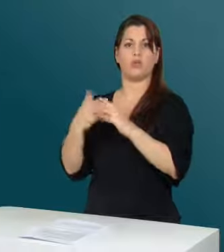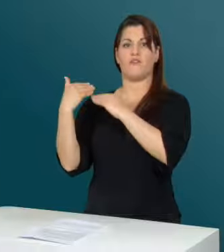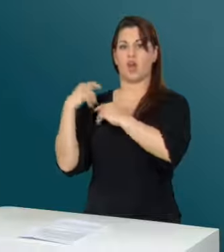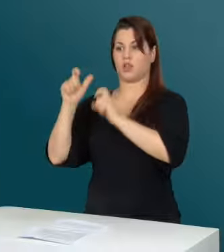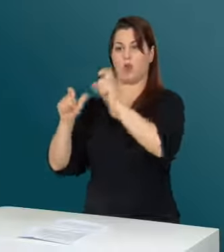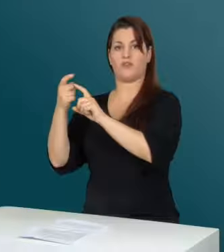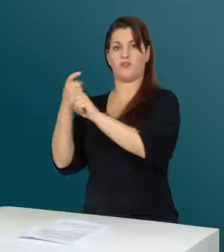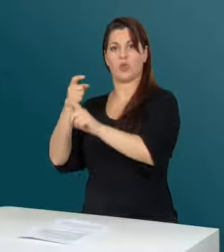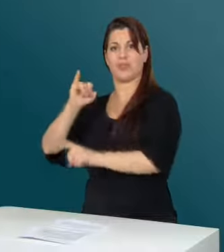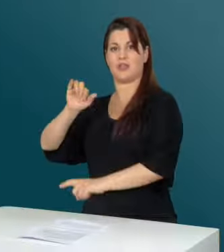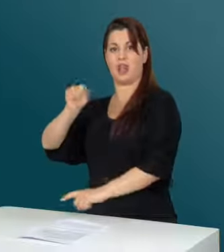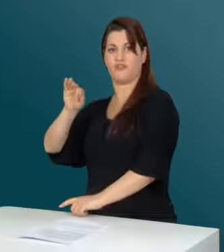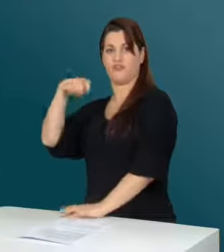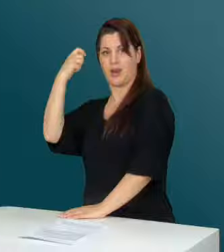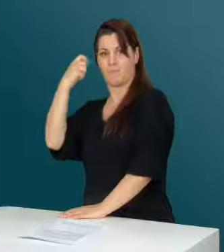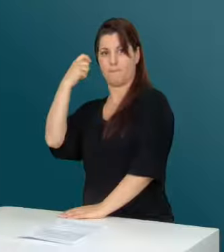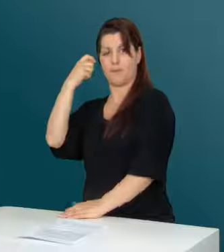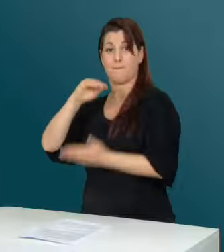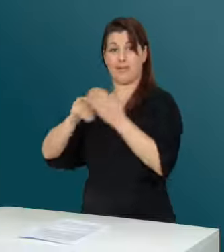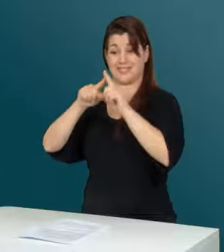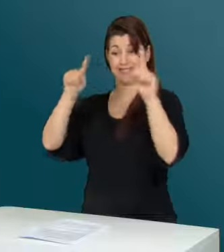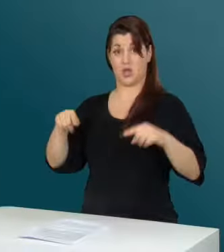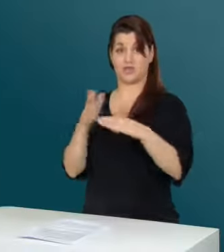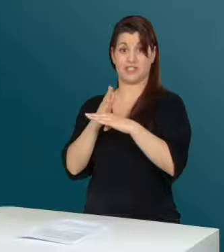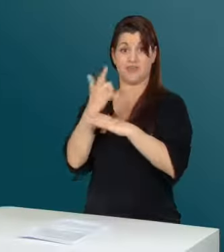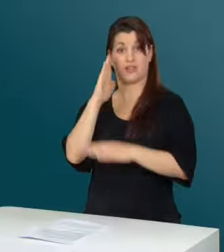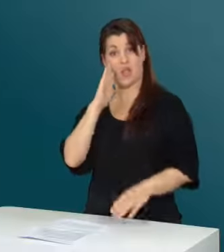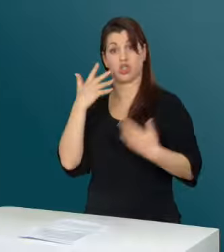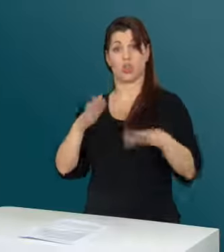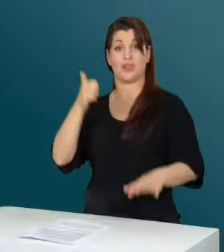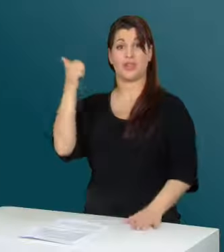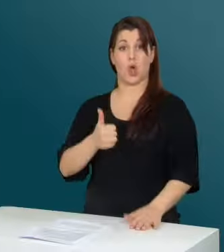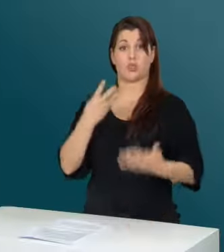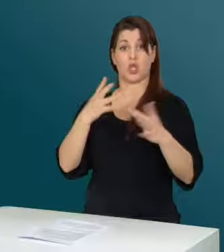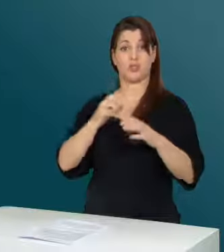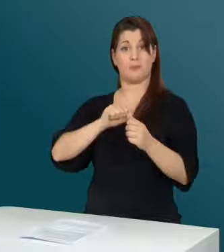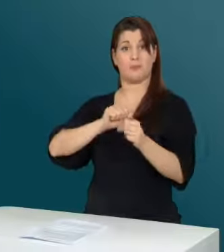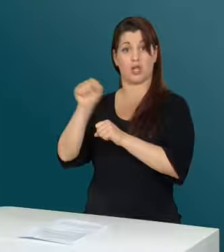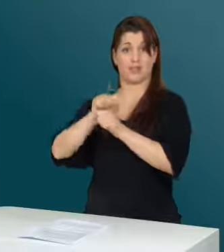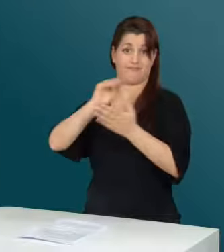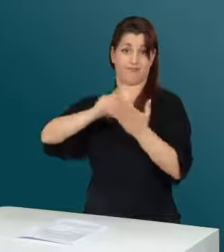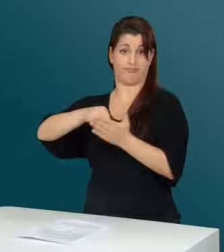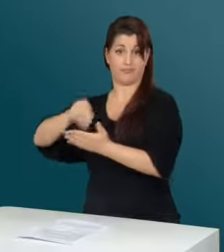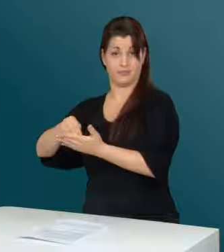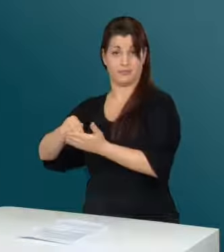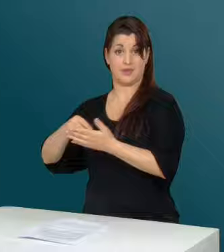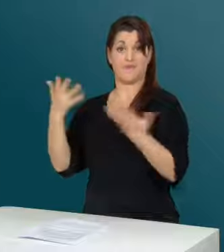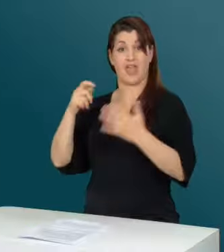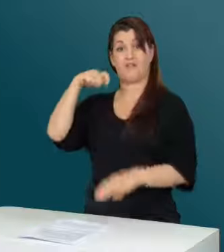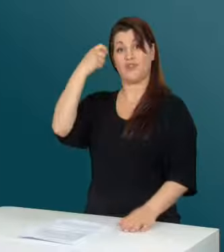und der Verantwortlichen von IAF. Innerhalb zweier Tage wurden bereits 1090 Protestunterschriften gesammelt.